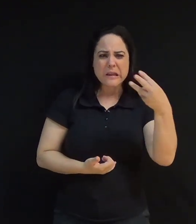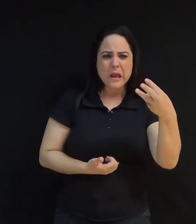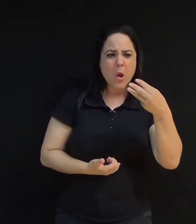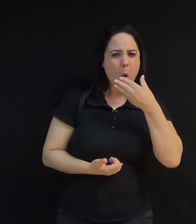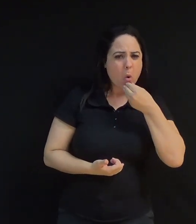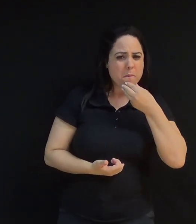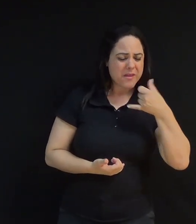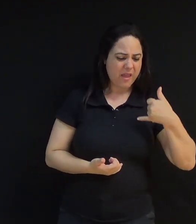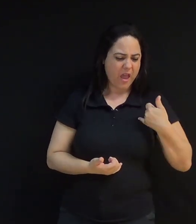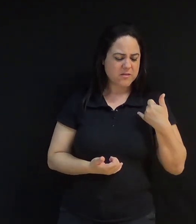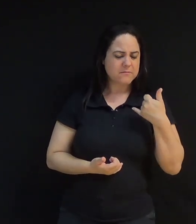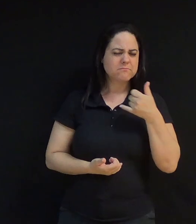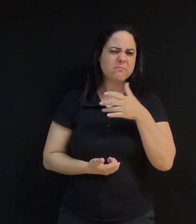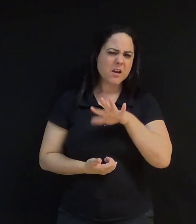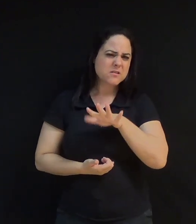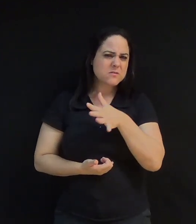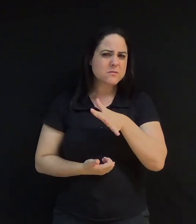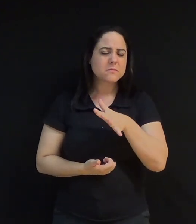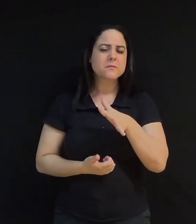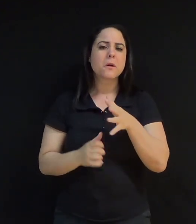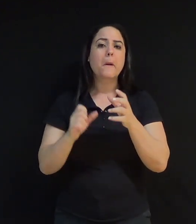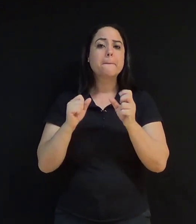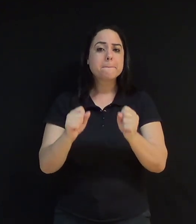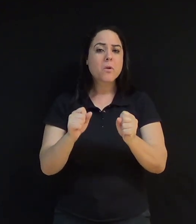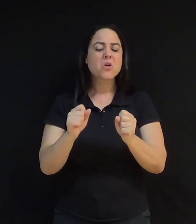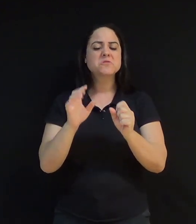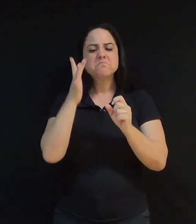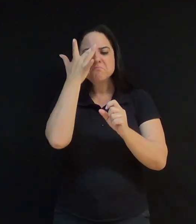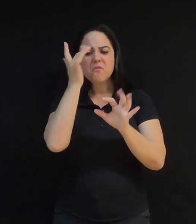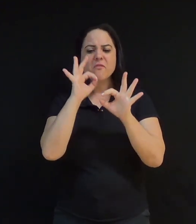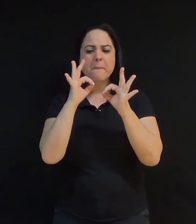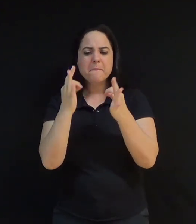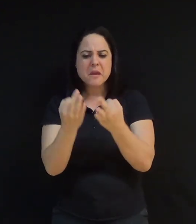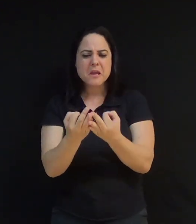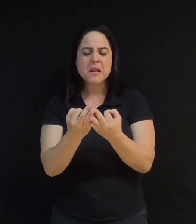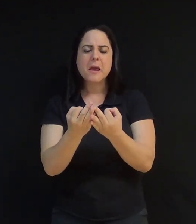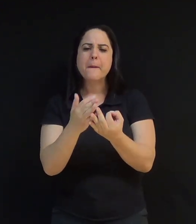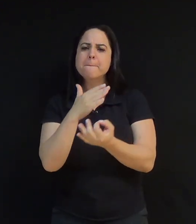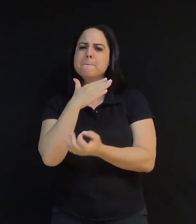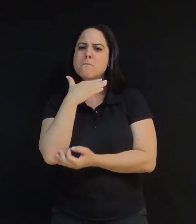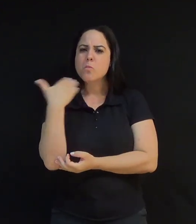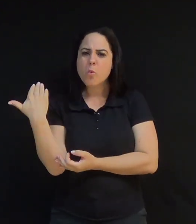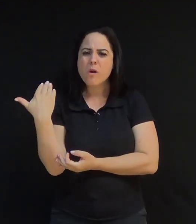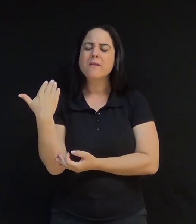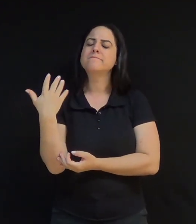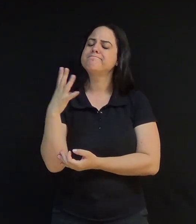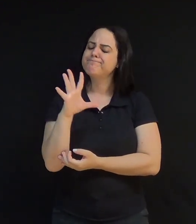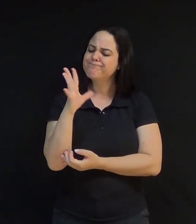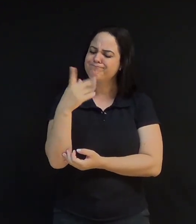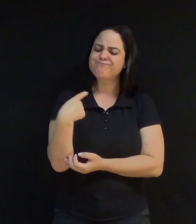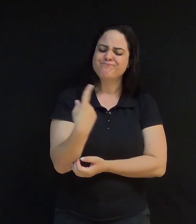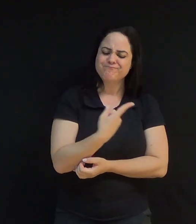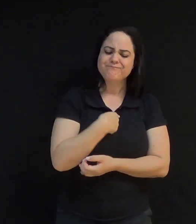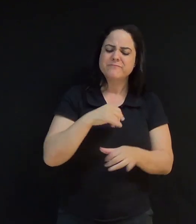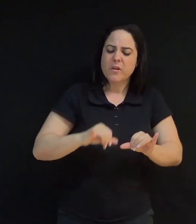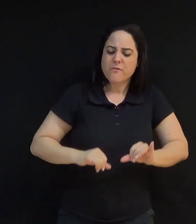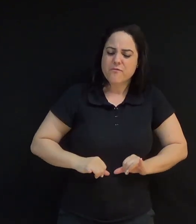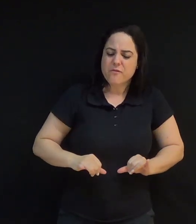Podemos perder nossos familiares, amigos, próximos O que nos causa dor, que muitas vezes demoramos anos